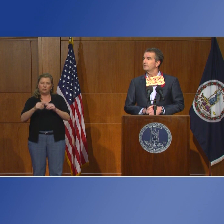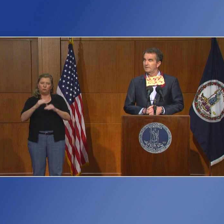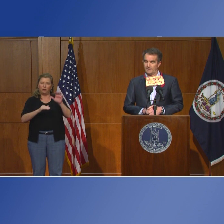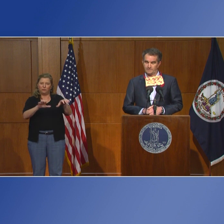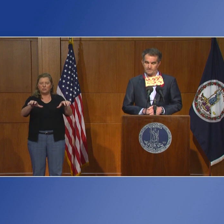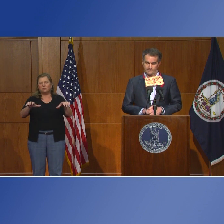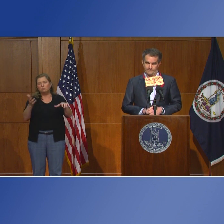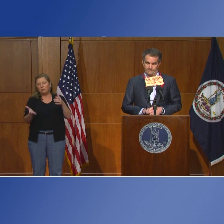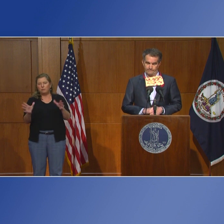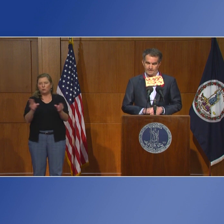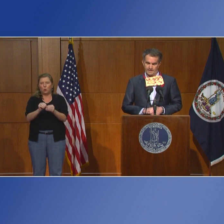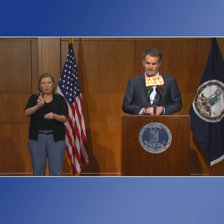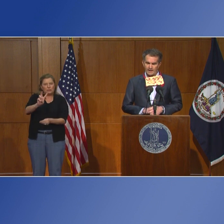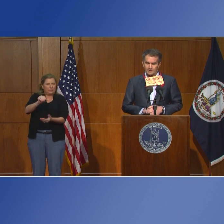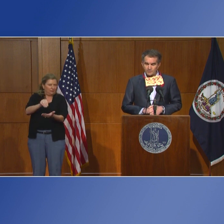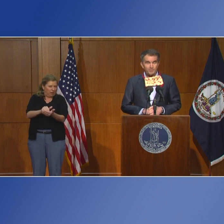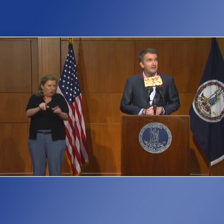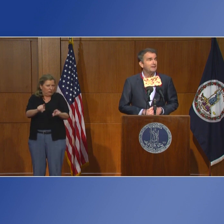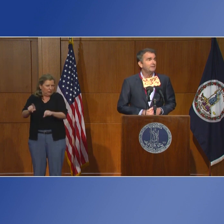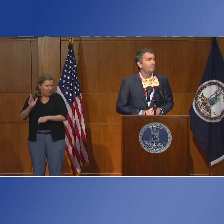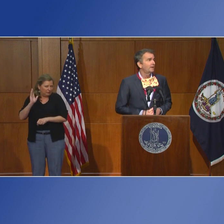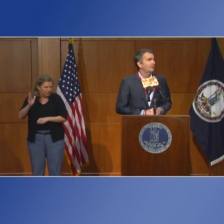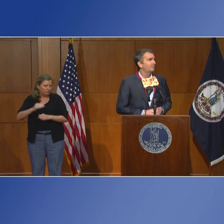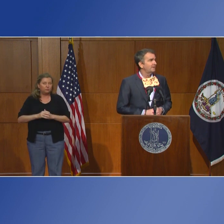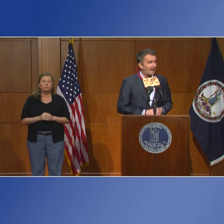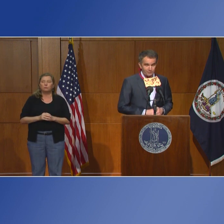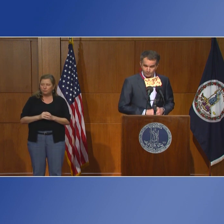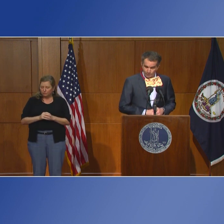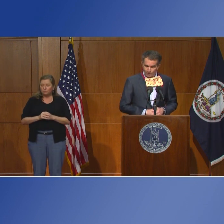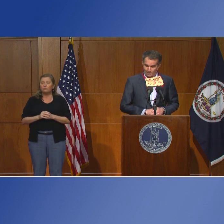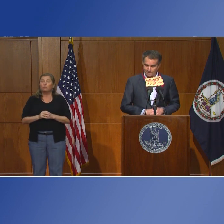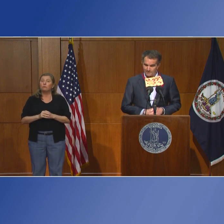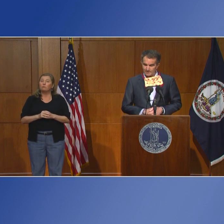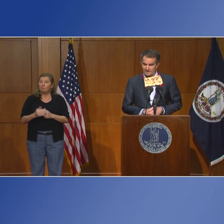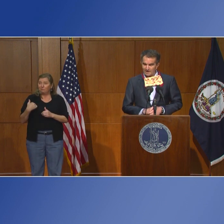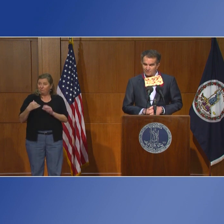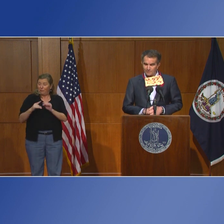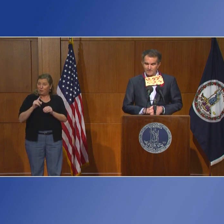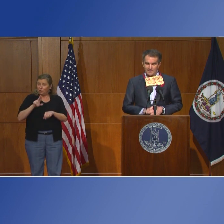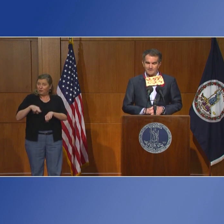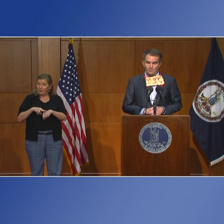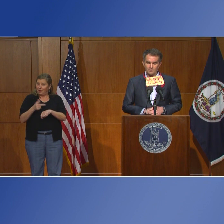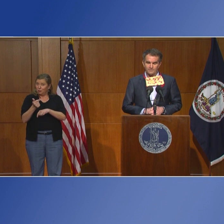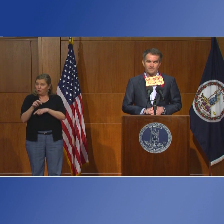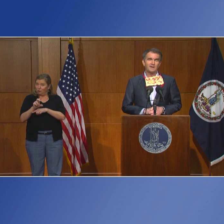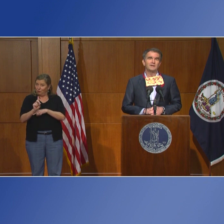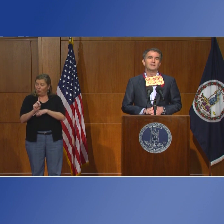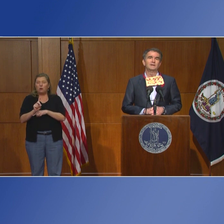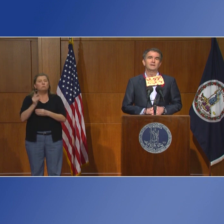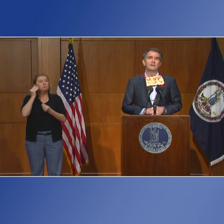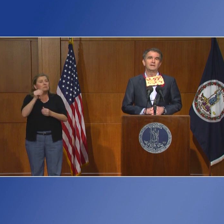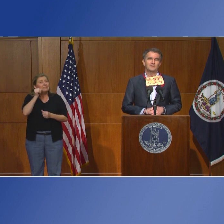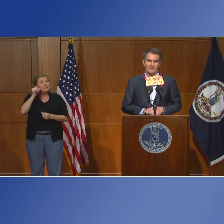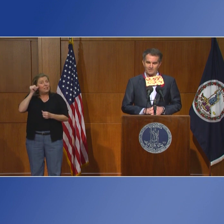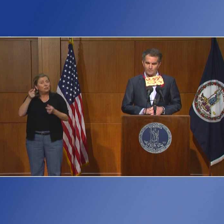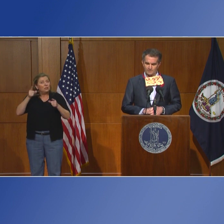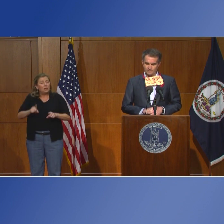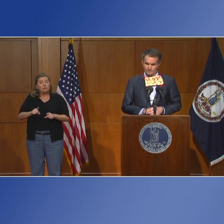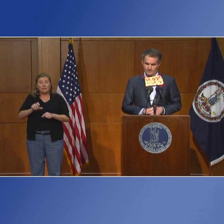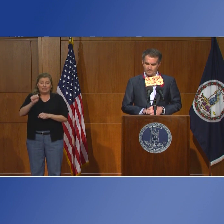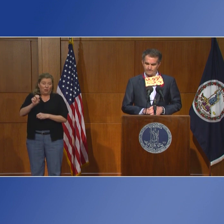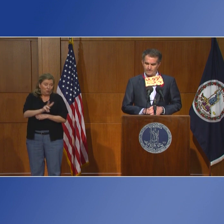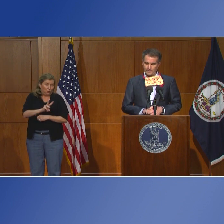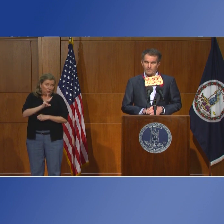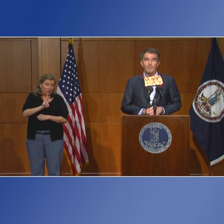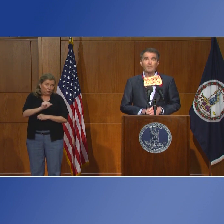prevalencia. Y hablando de la Guardia Nacional, ayer hubo inundaciones en el